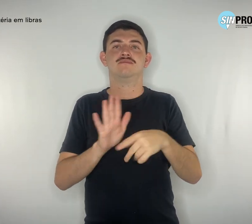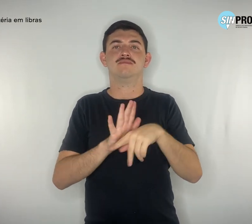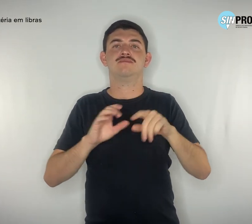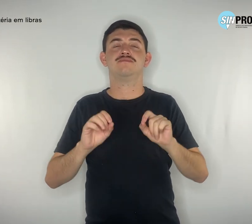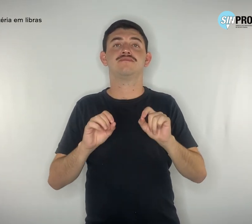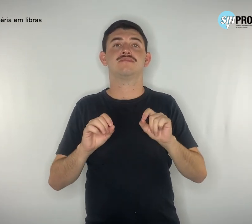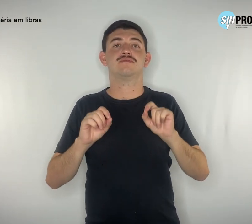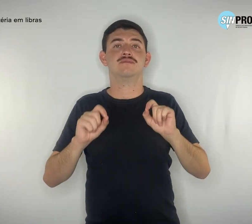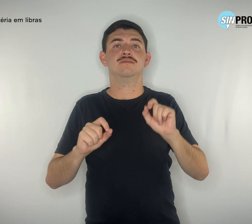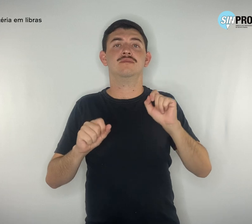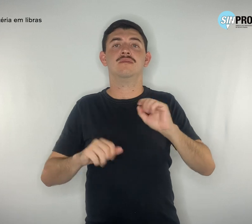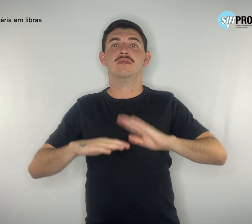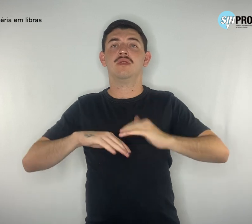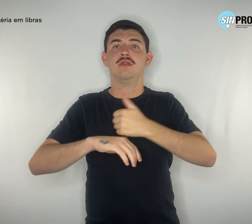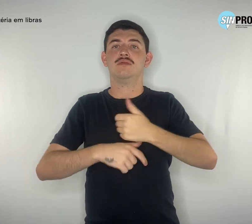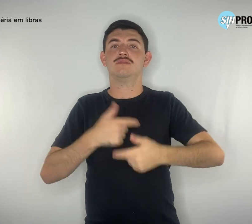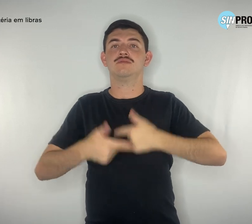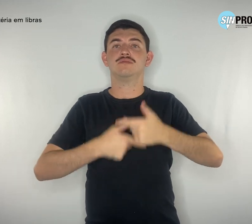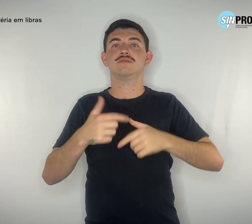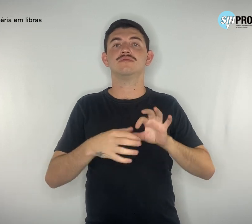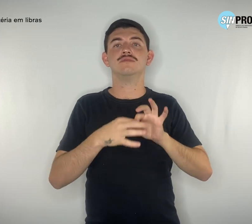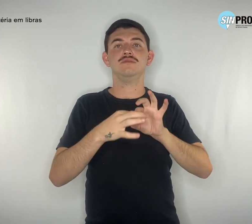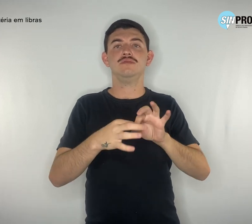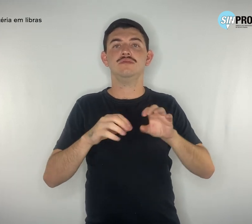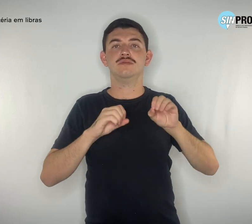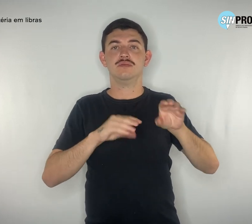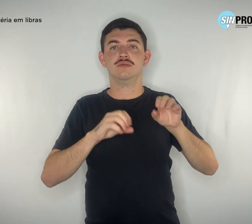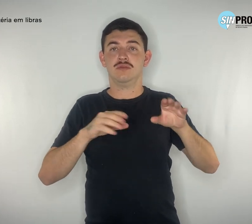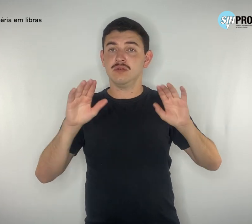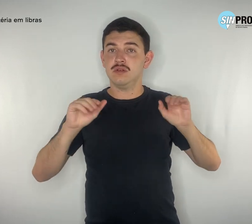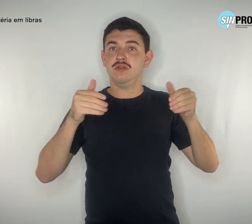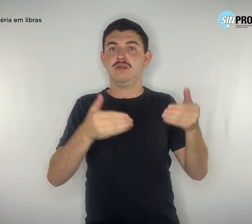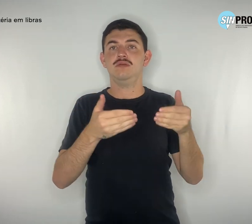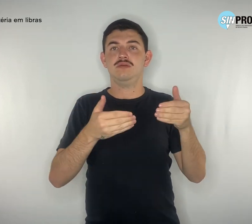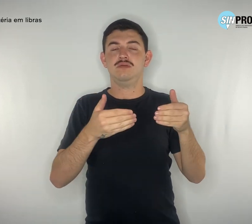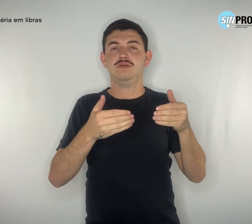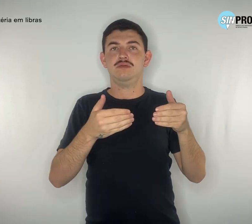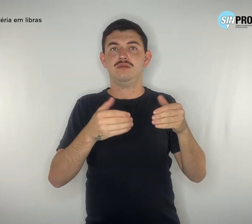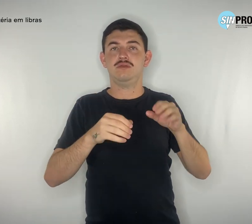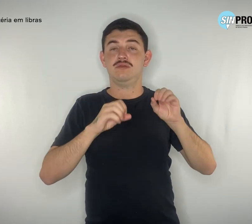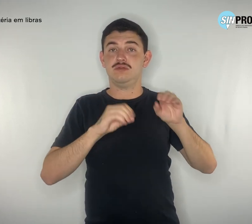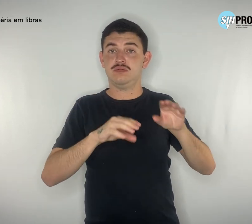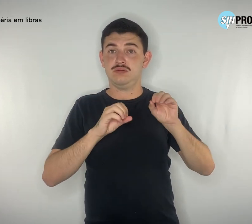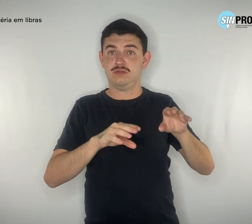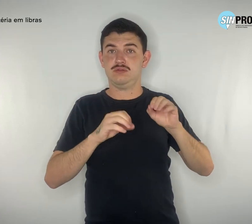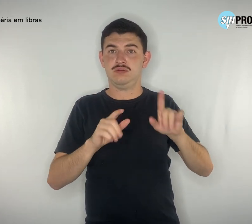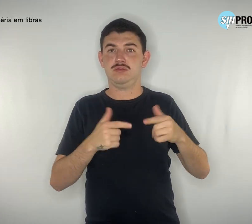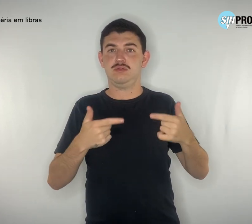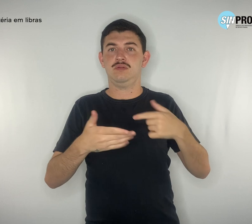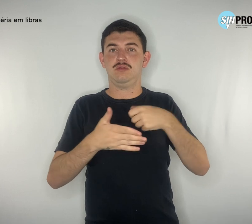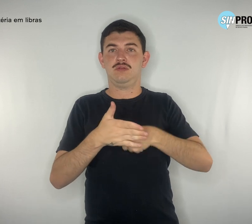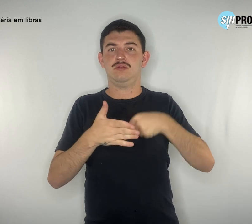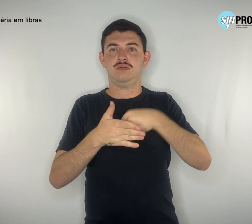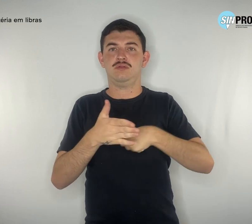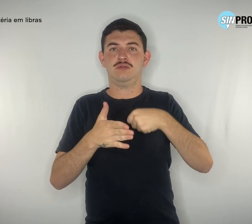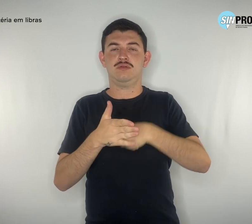do Magistério Público prima pela formação. É uma luta que vem de antes do Sindicato dos